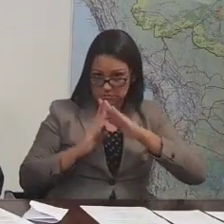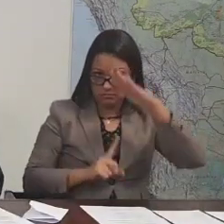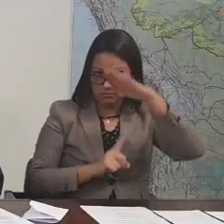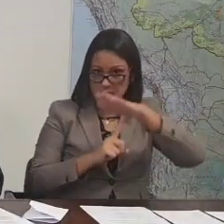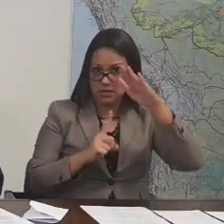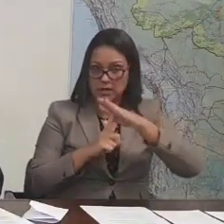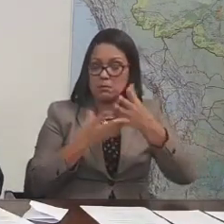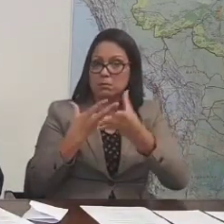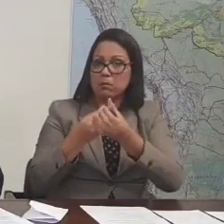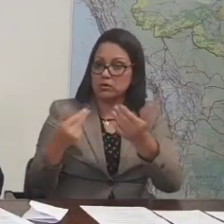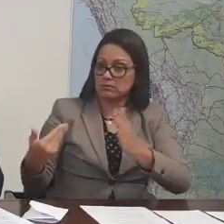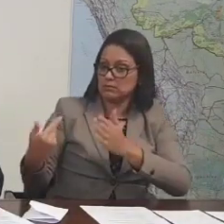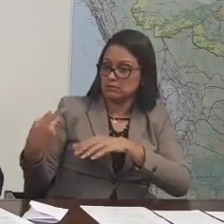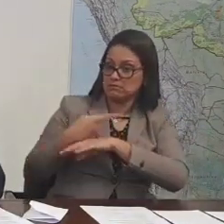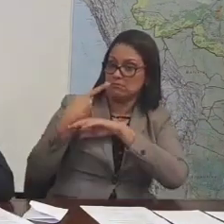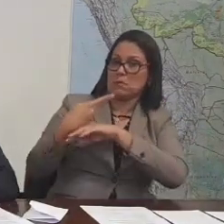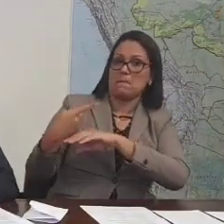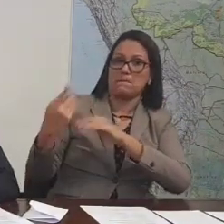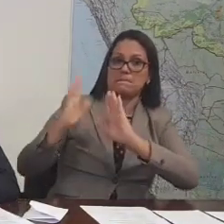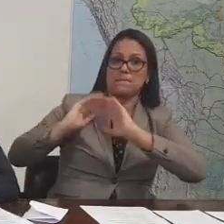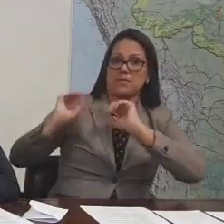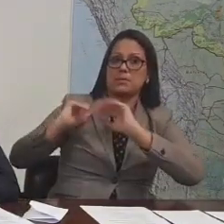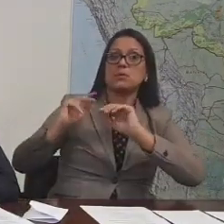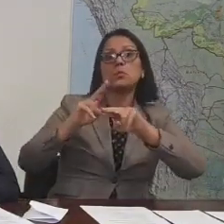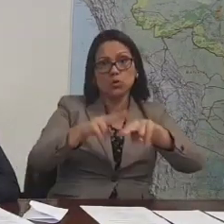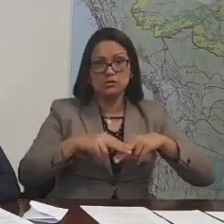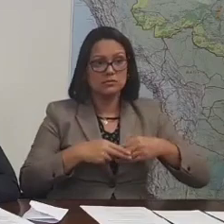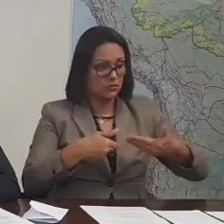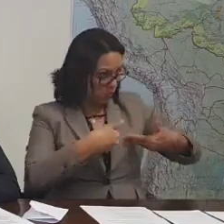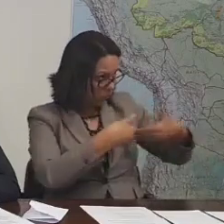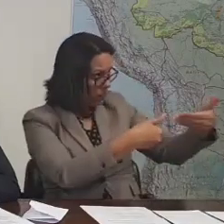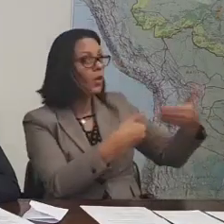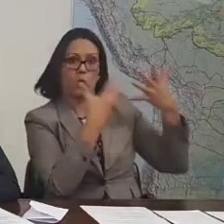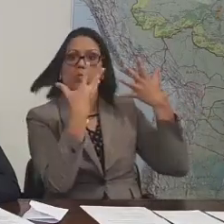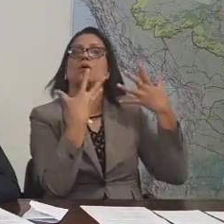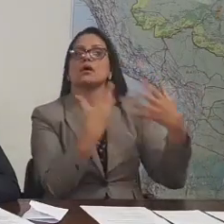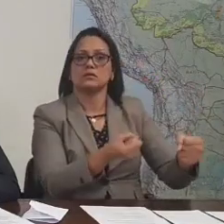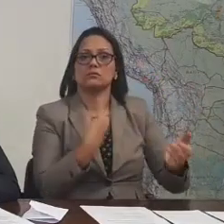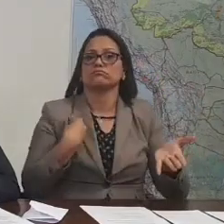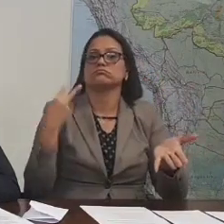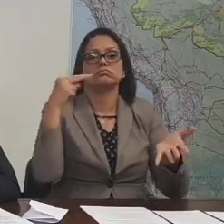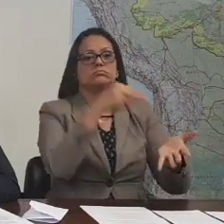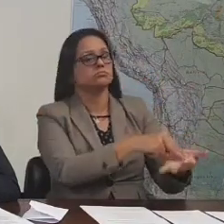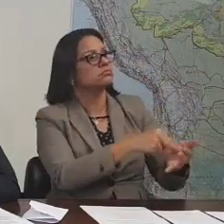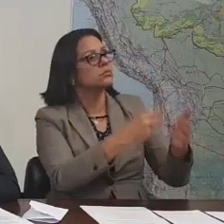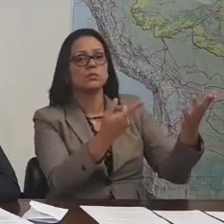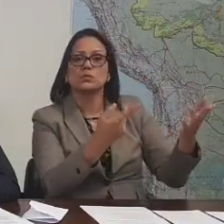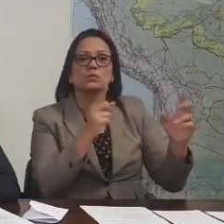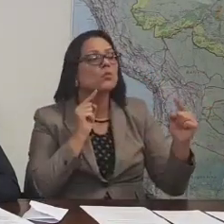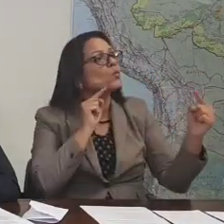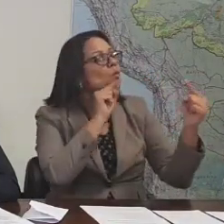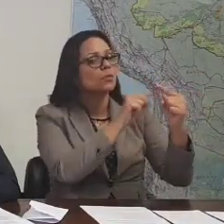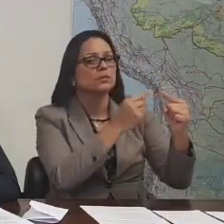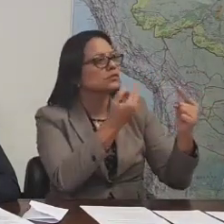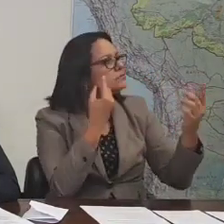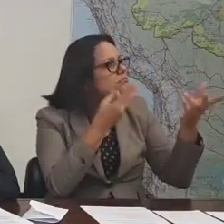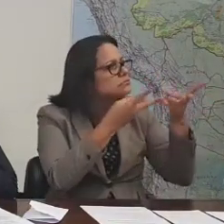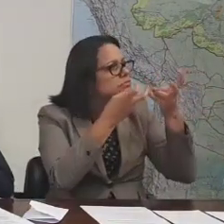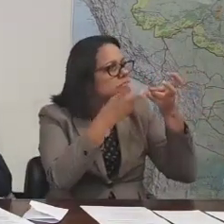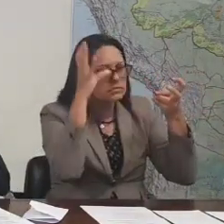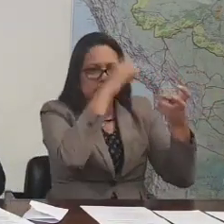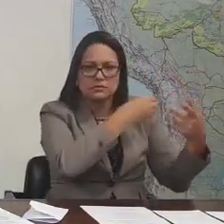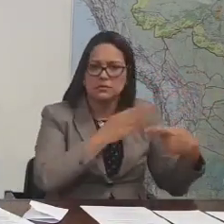várias demandas e foi por isso que aceitei o convite e fui participar dessa missão no objetivo de ajudar, de